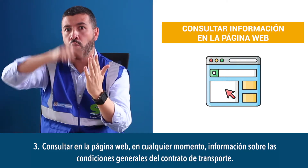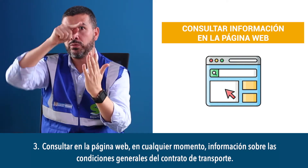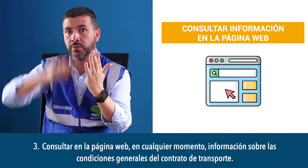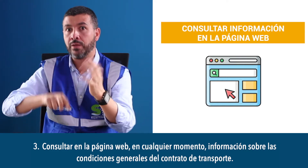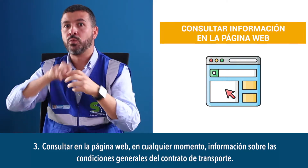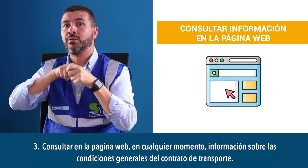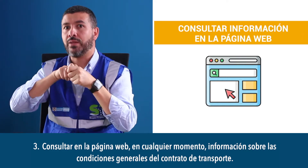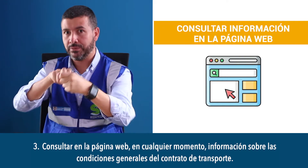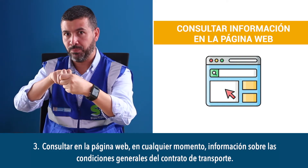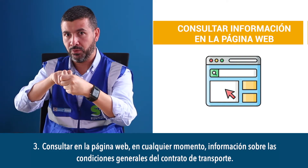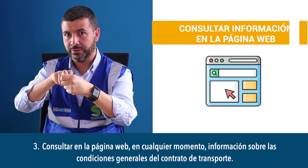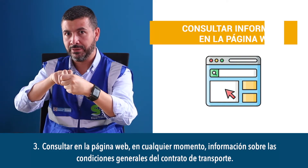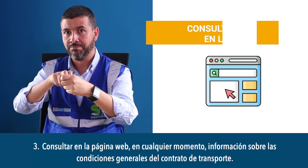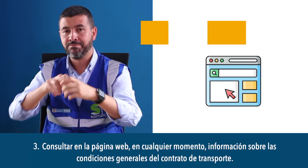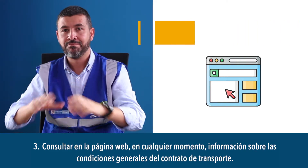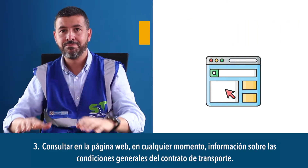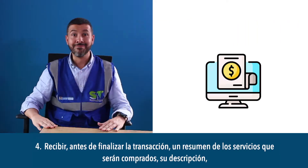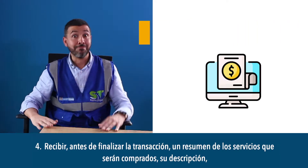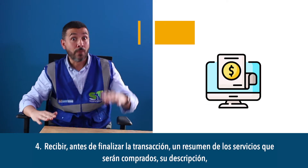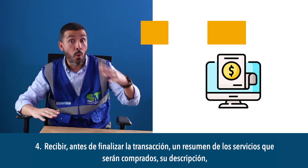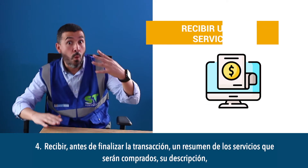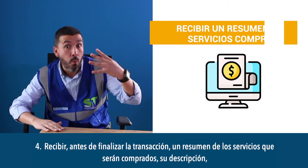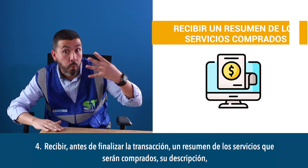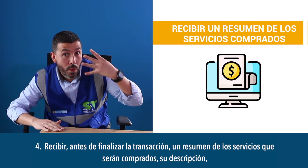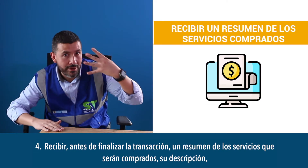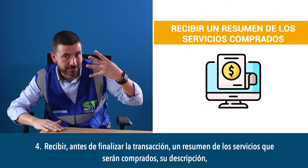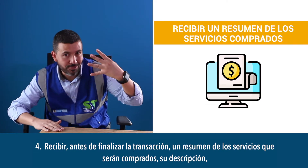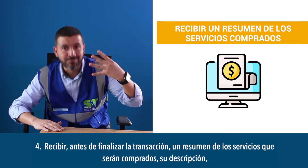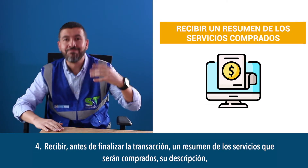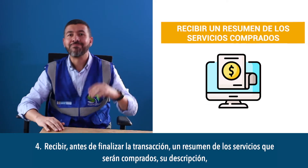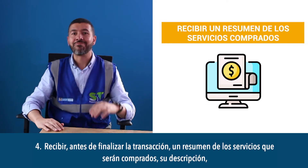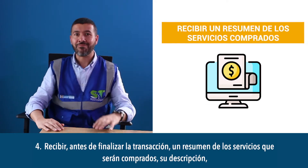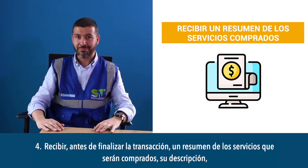transporte cuarto